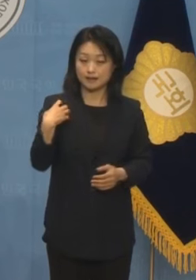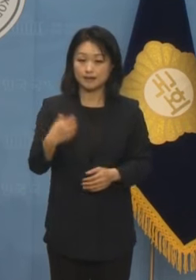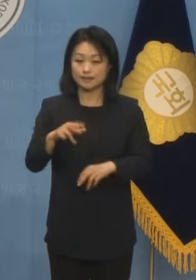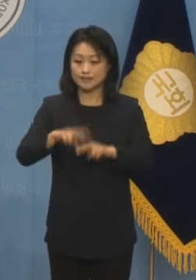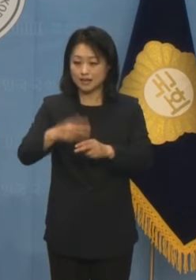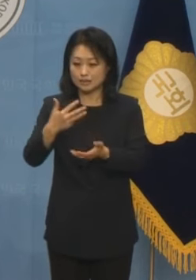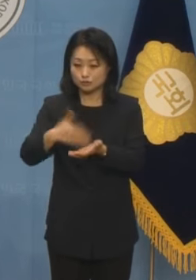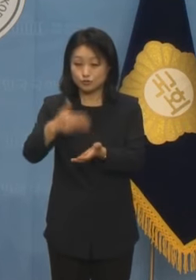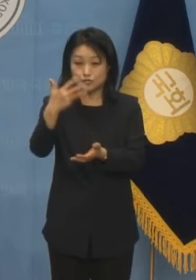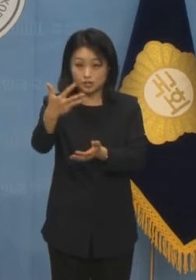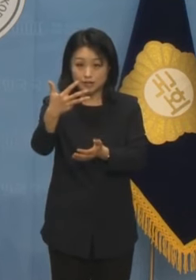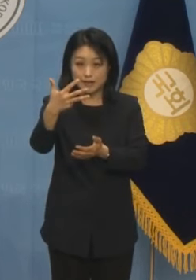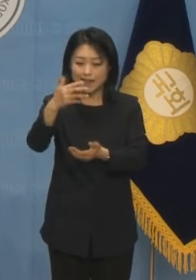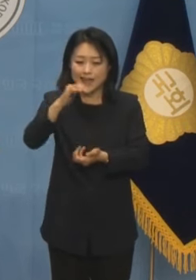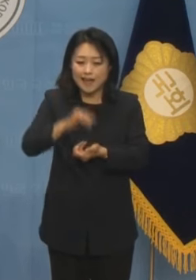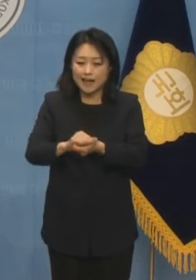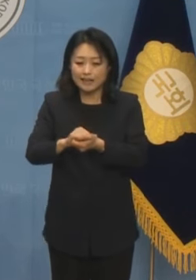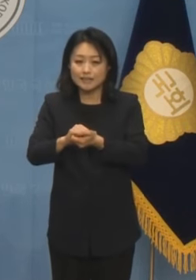불과합니다.